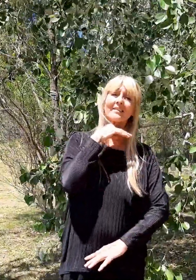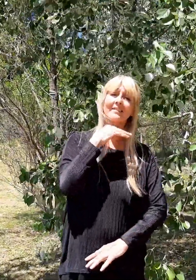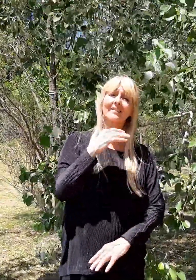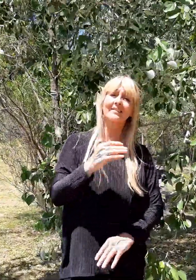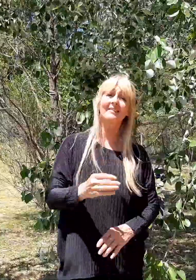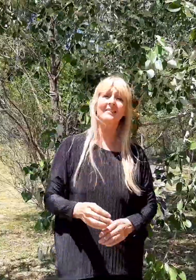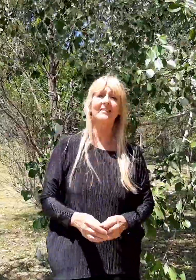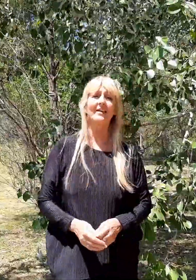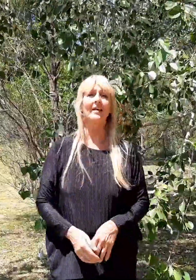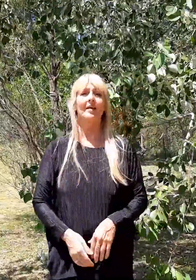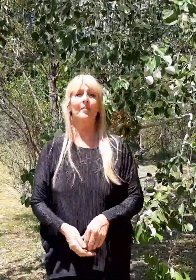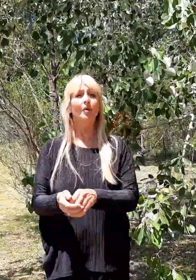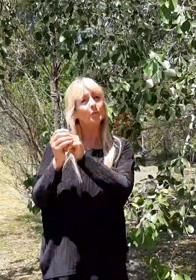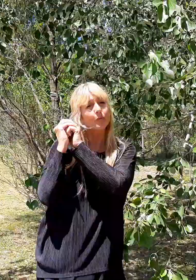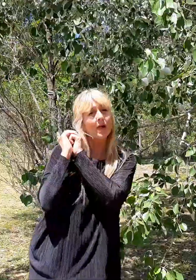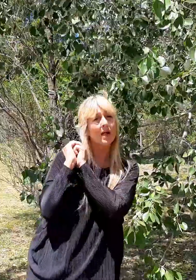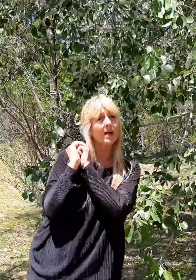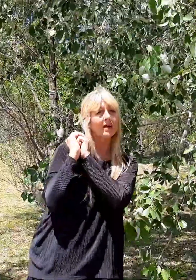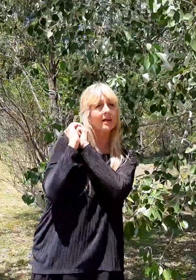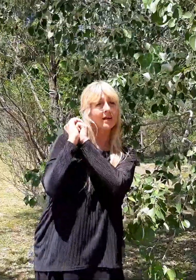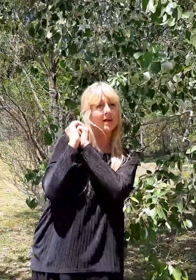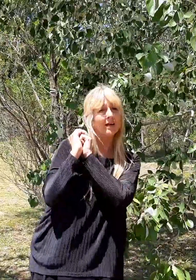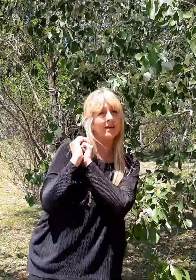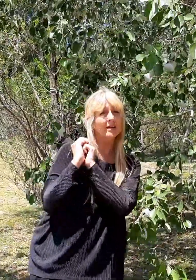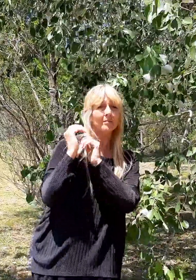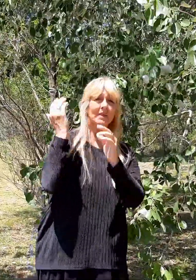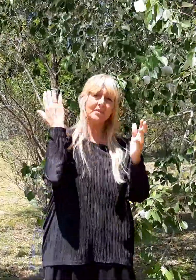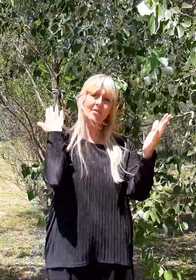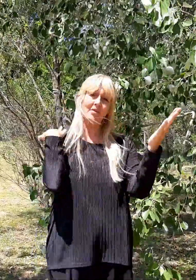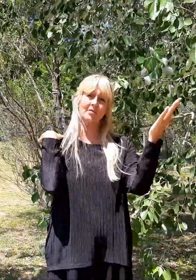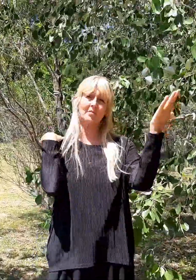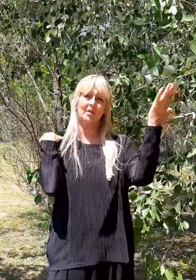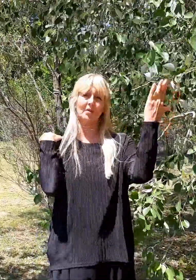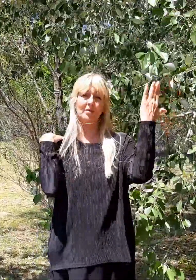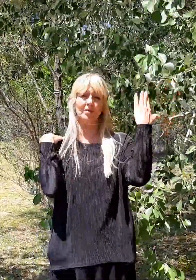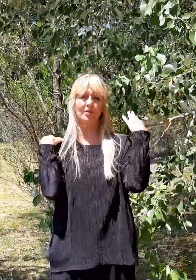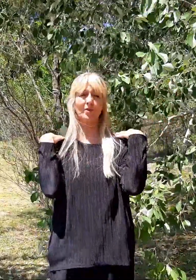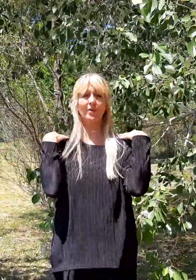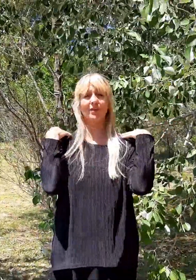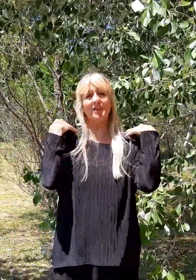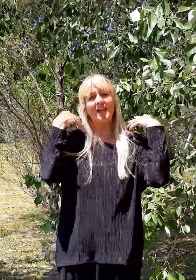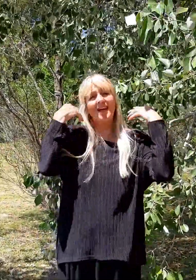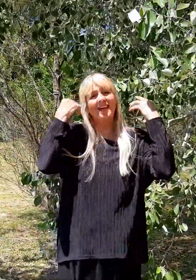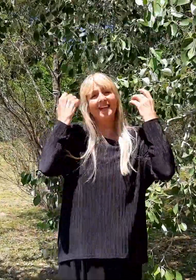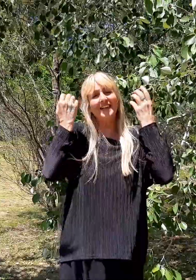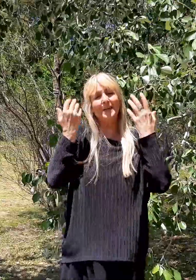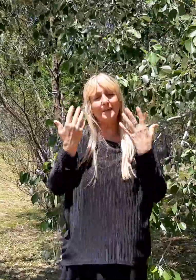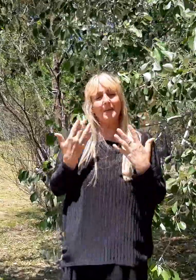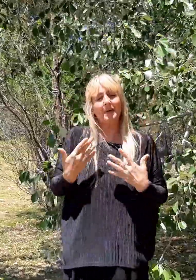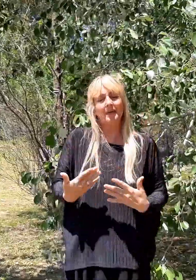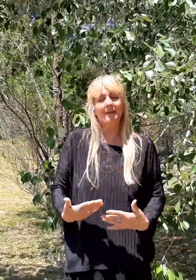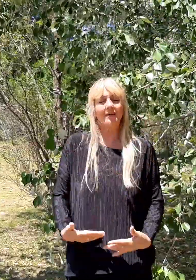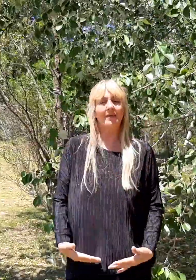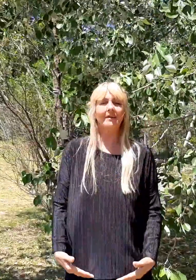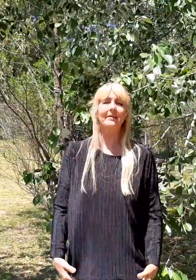Con tu carga en mis hombros yo te aliviaré